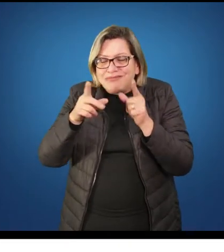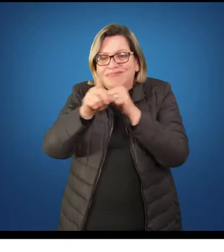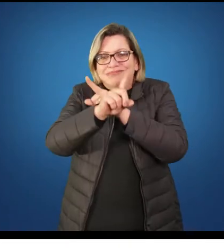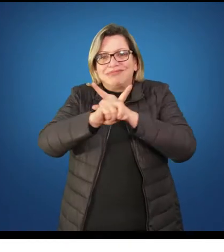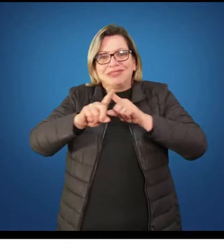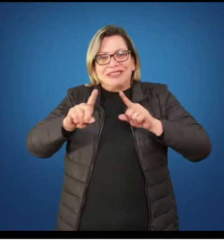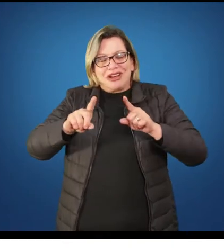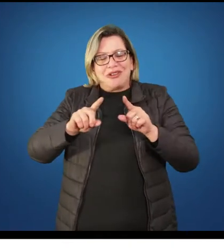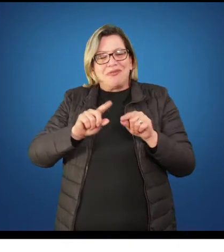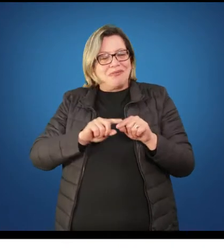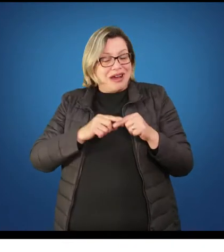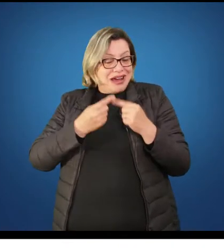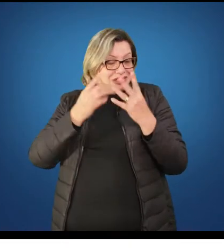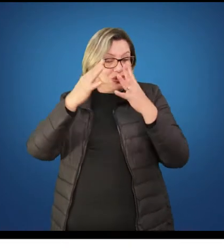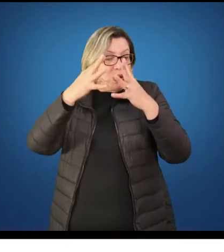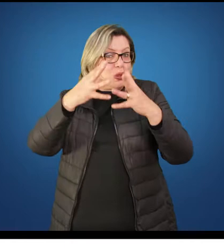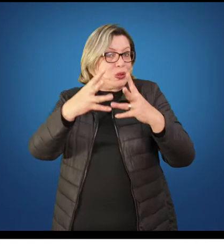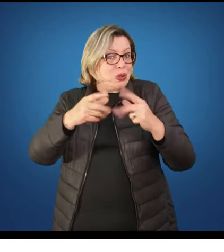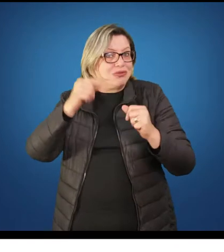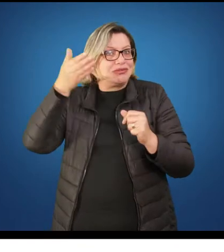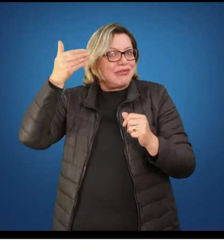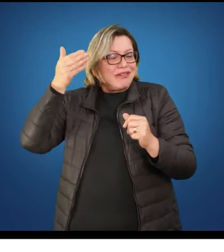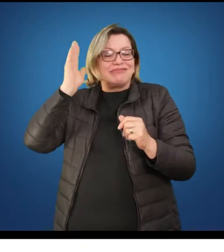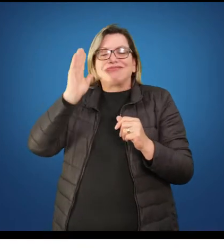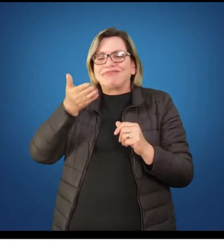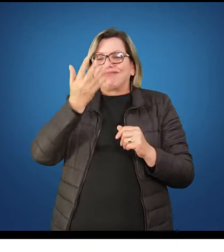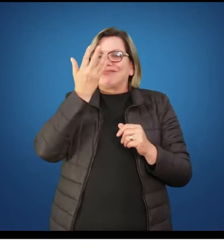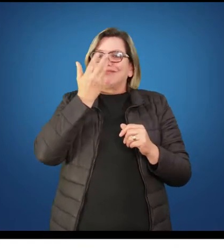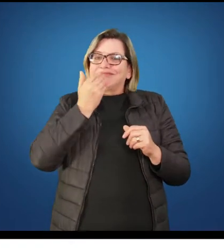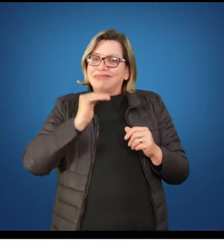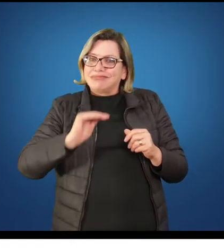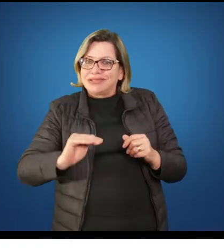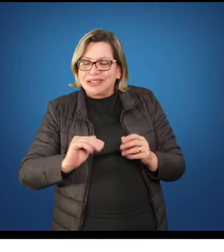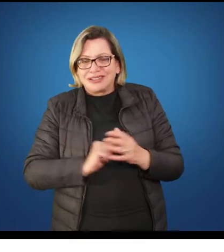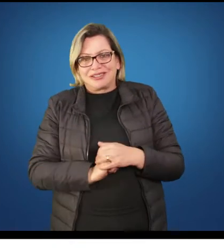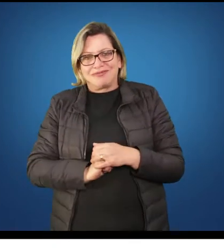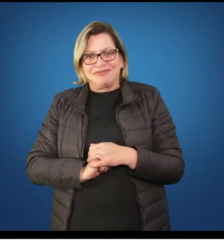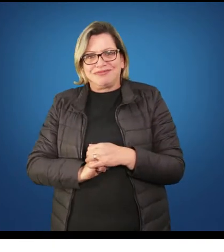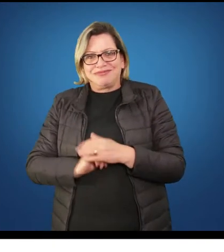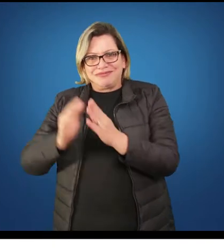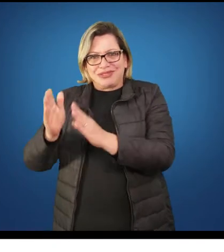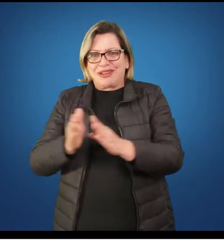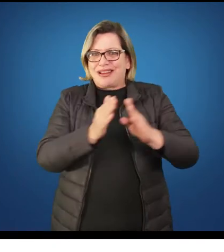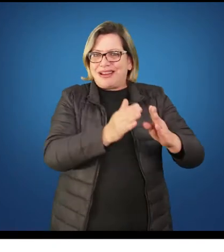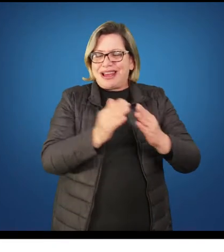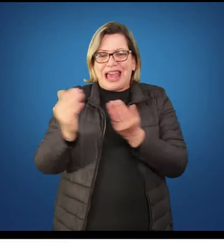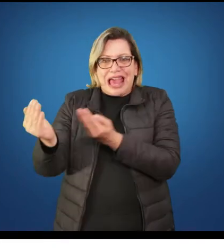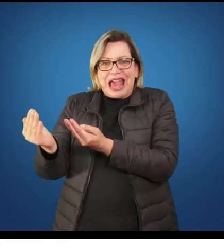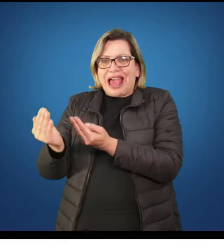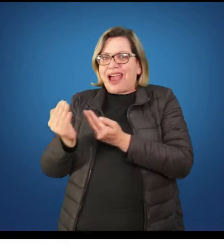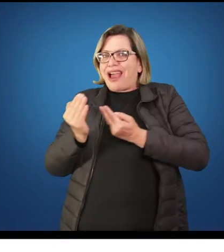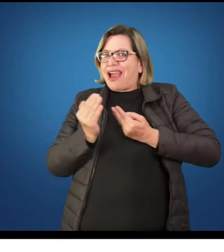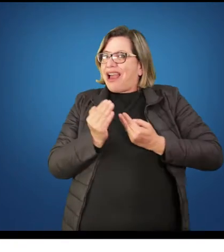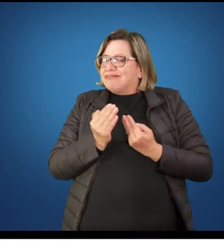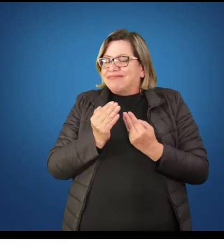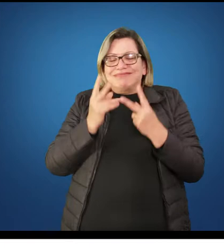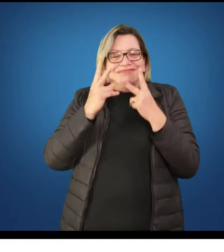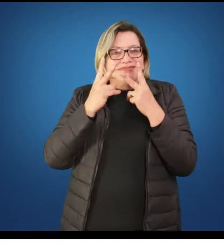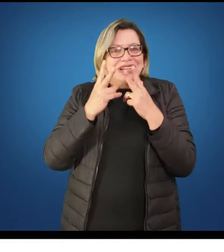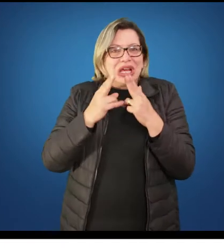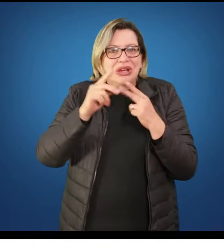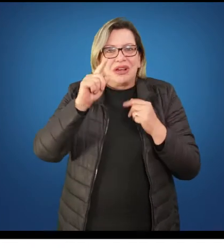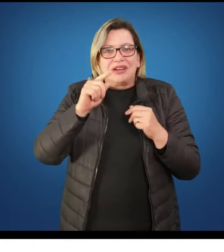por conta do número de vagas, da disponibilidade de empregos que se existia, era preciso que esses